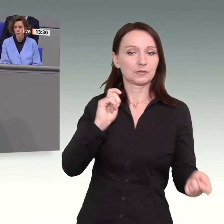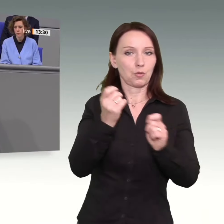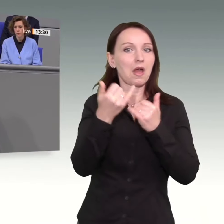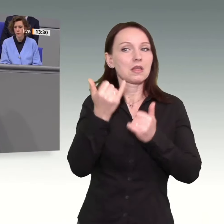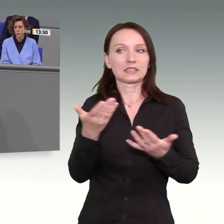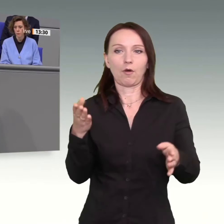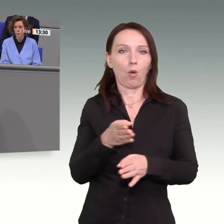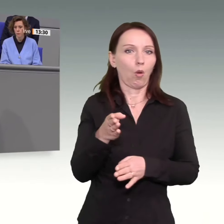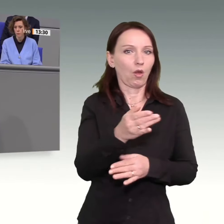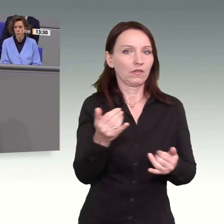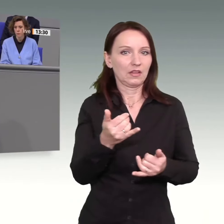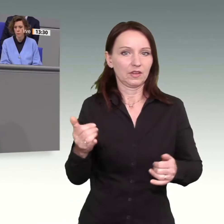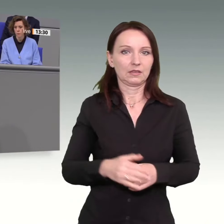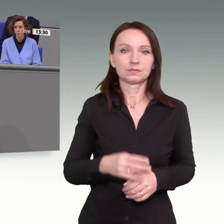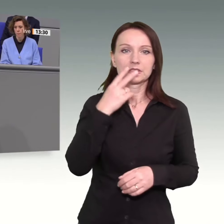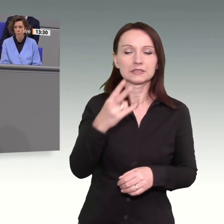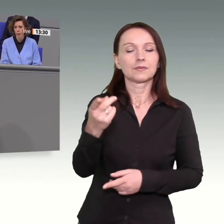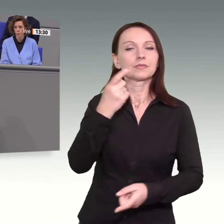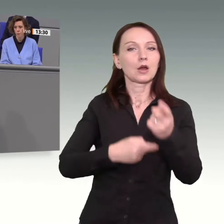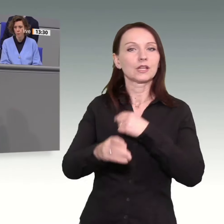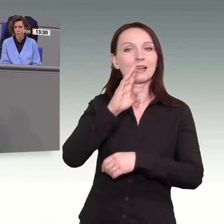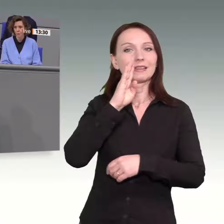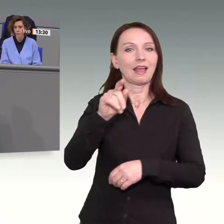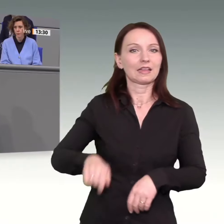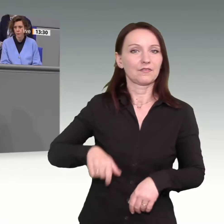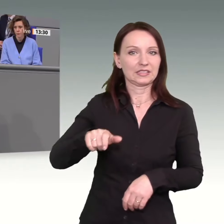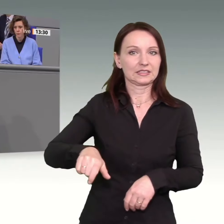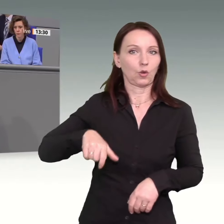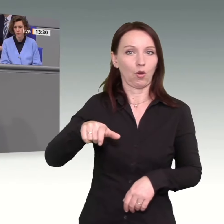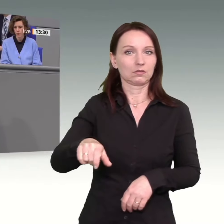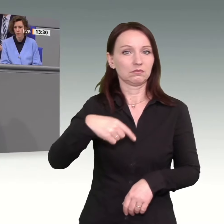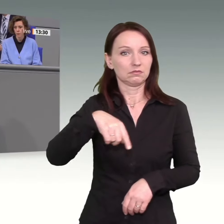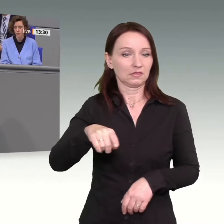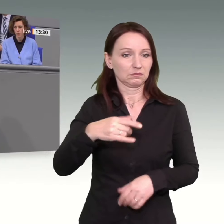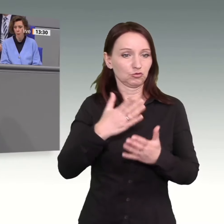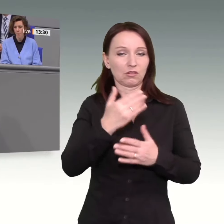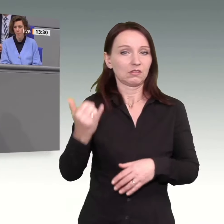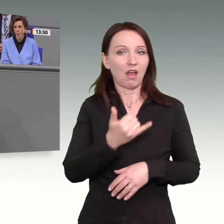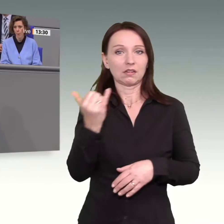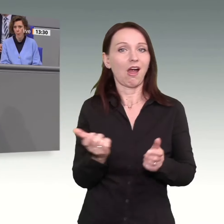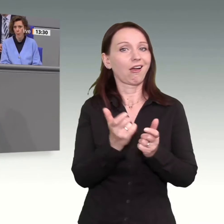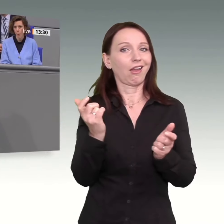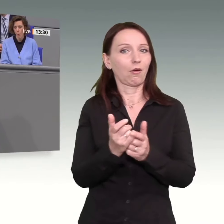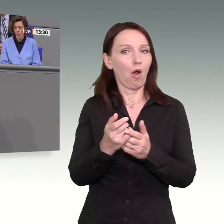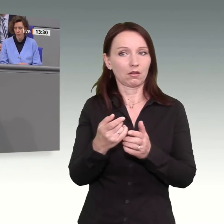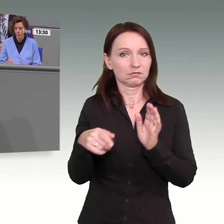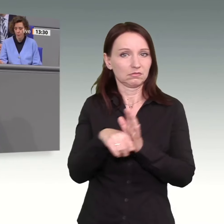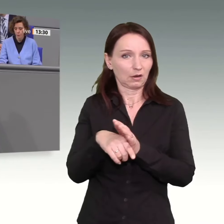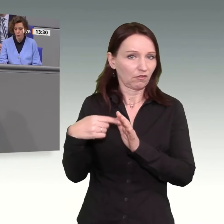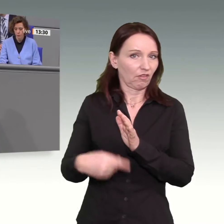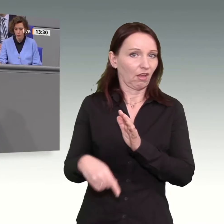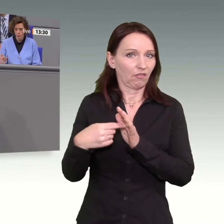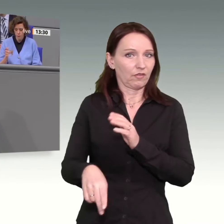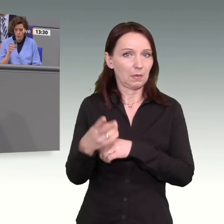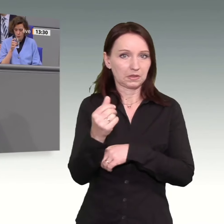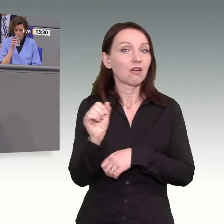Bei den ausländischen Direktinvestitionen haben wir mittlerweile jedes Jahr Rekordfehlbeträge. Woran liegt das? Weil deutsche